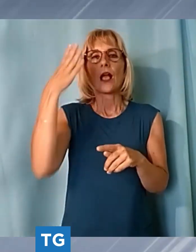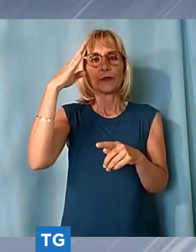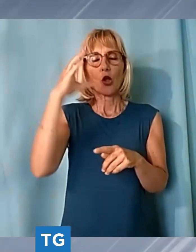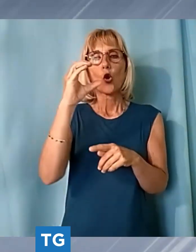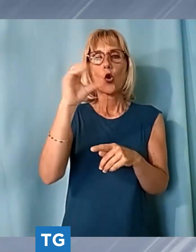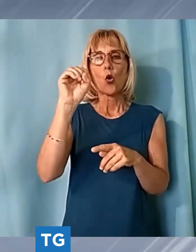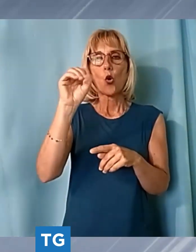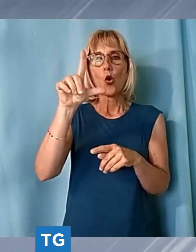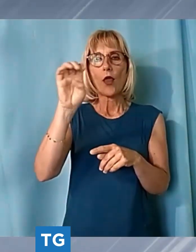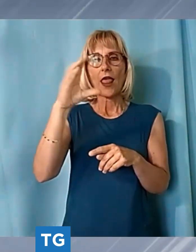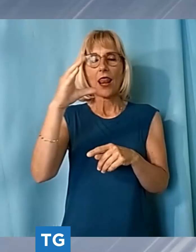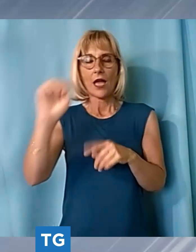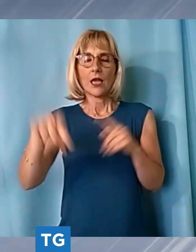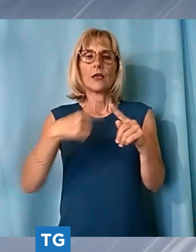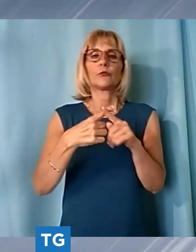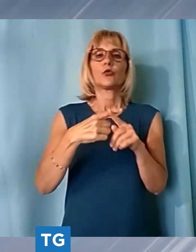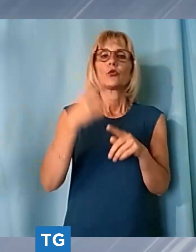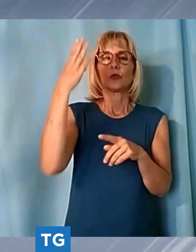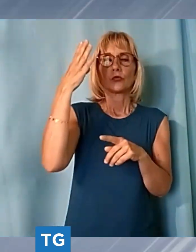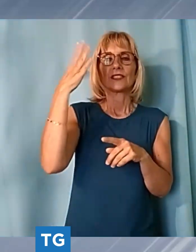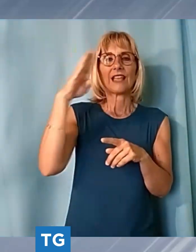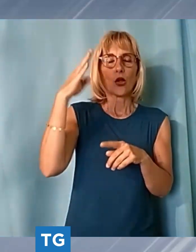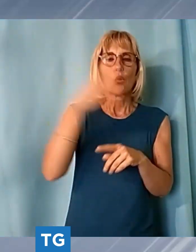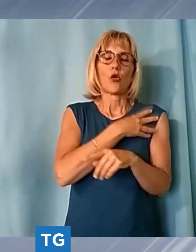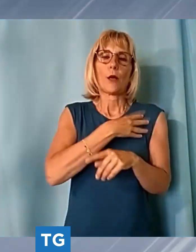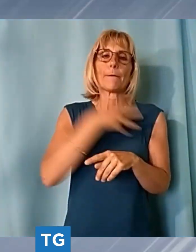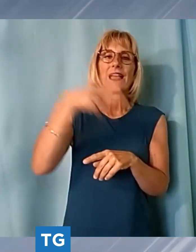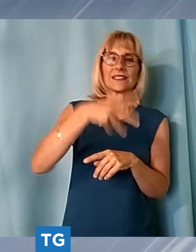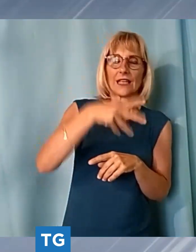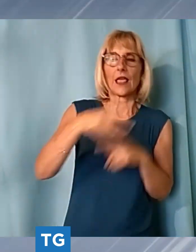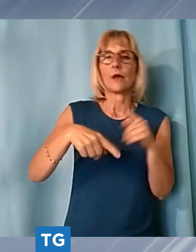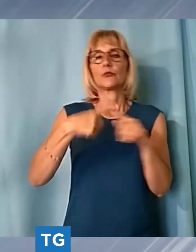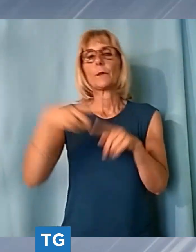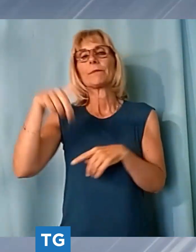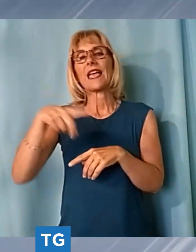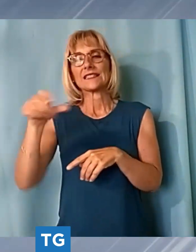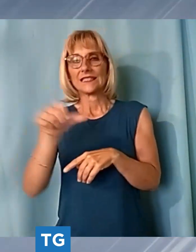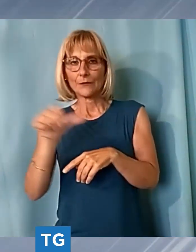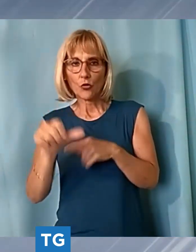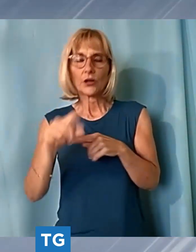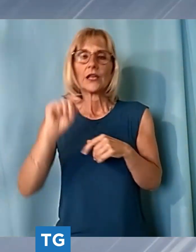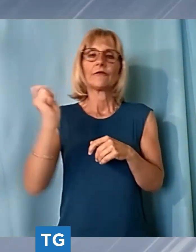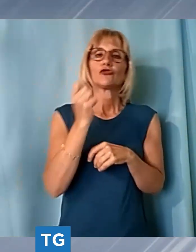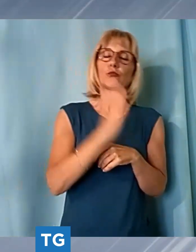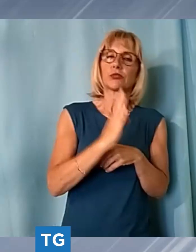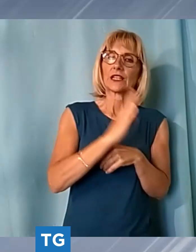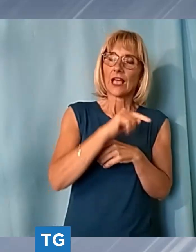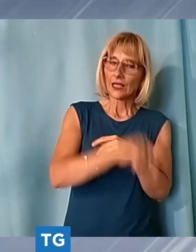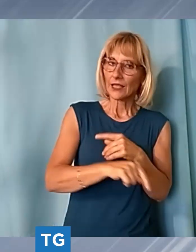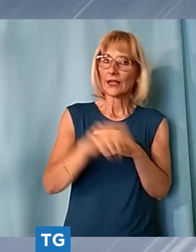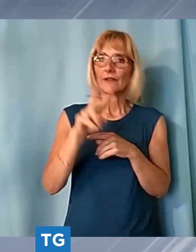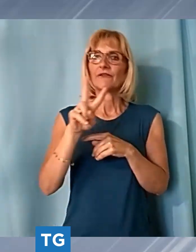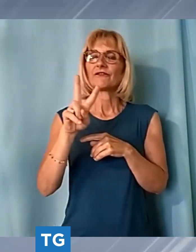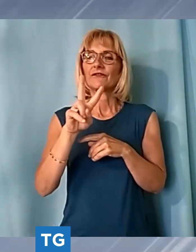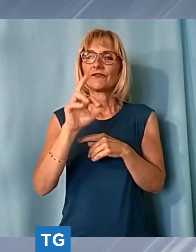tenente colonnello cassarà al maresciallo capo pier simoni e ai vice brigadieri sini ed elies che hanno condotto la complessa